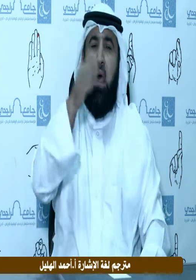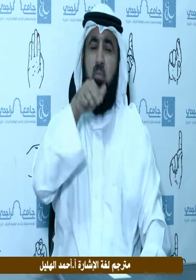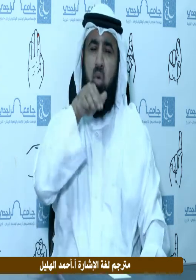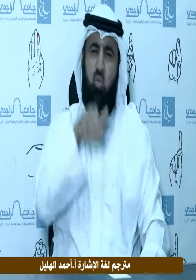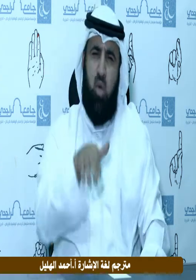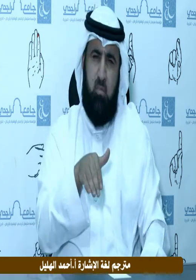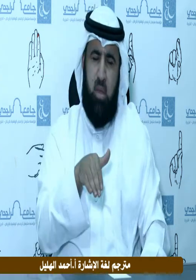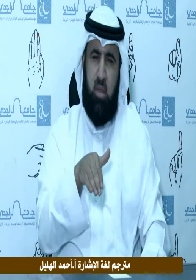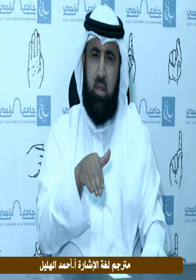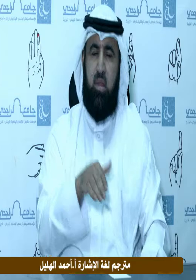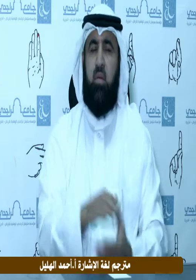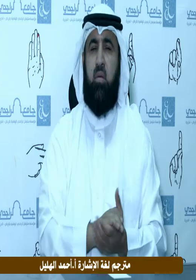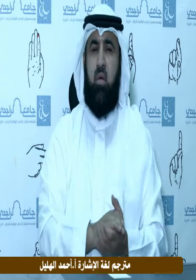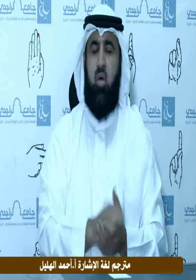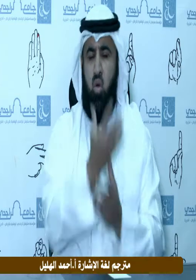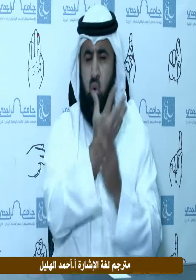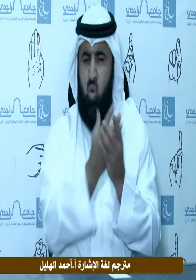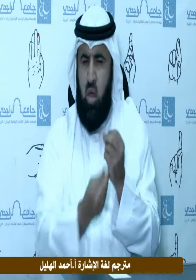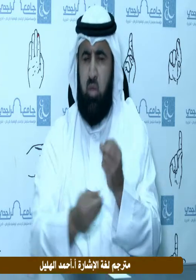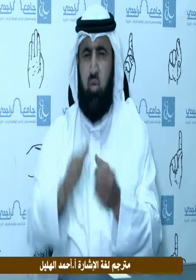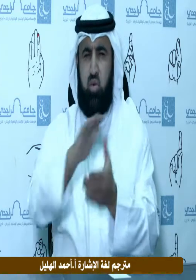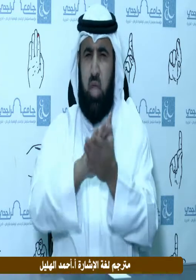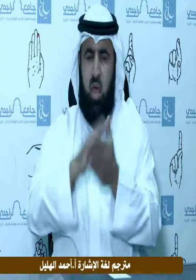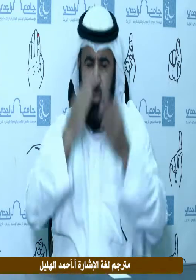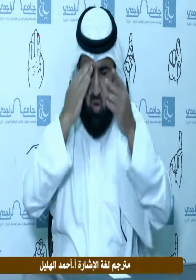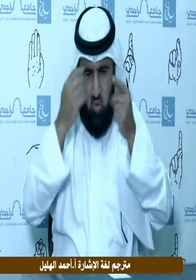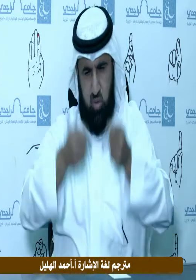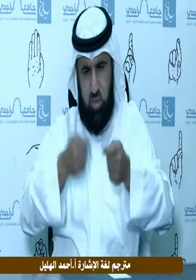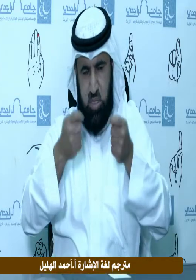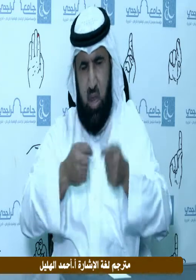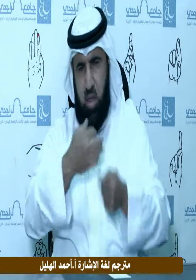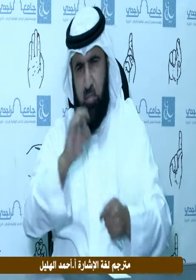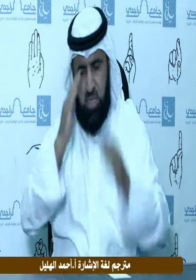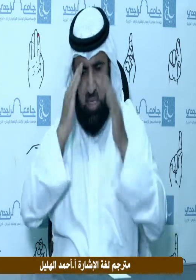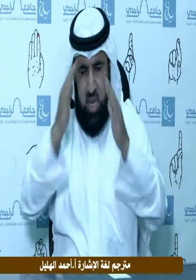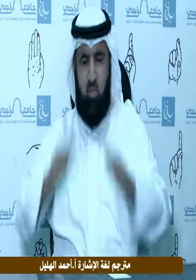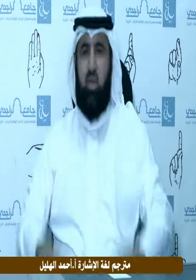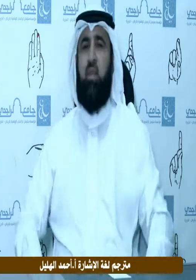نبينا محمد وعلى آله وصحبه أجمعين